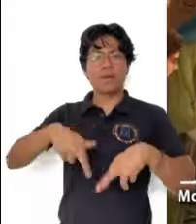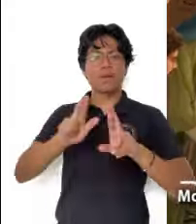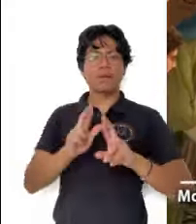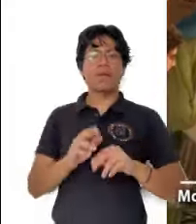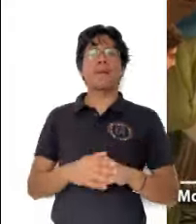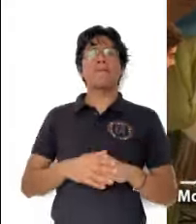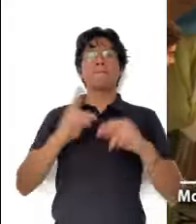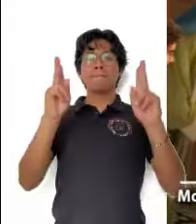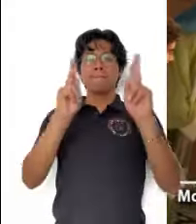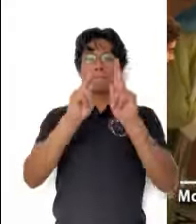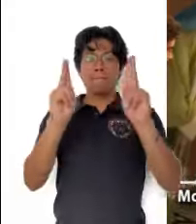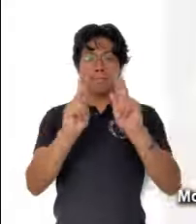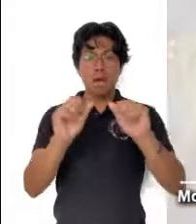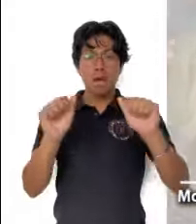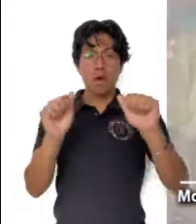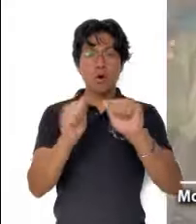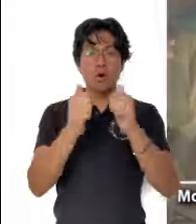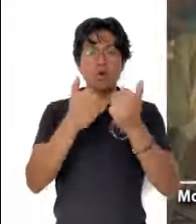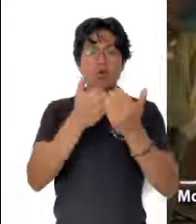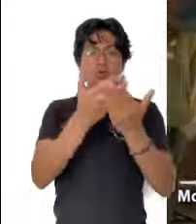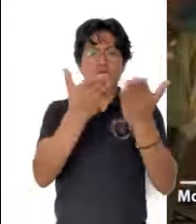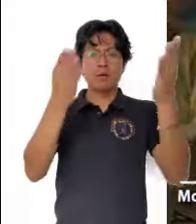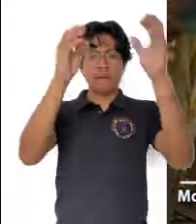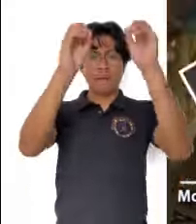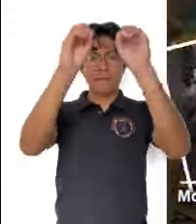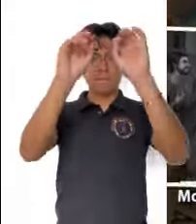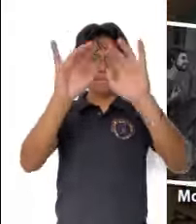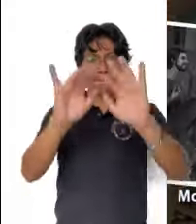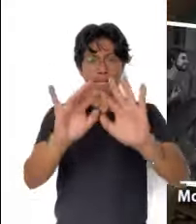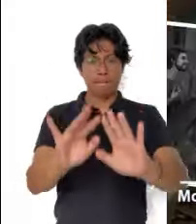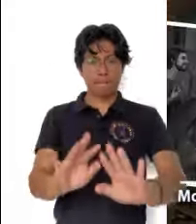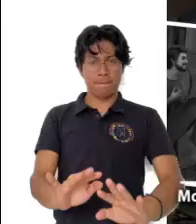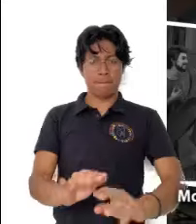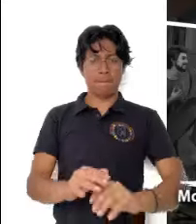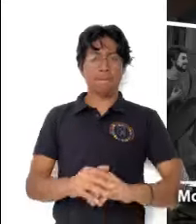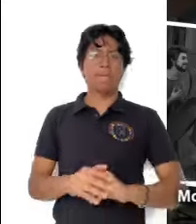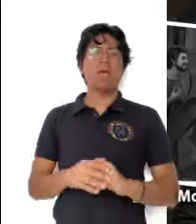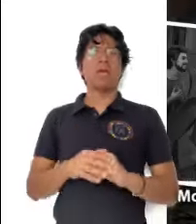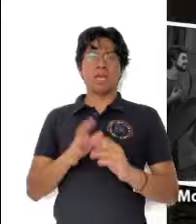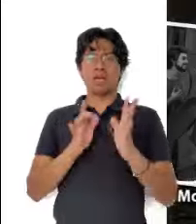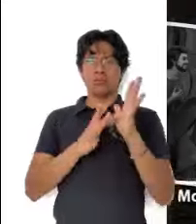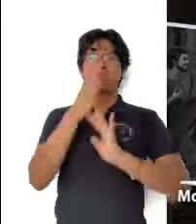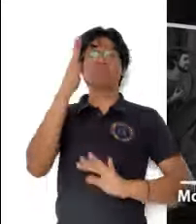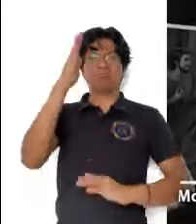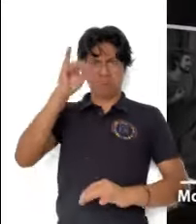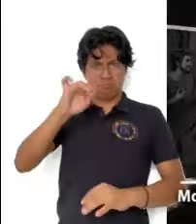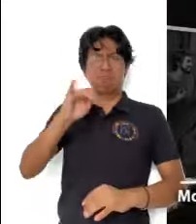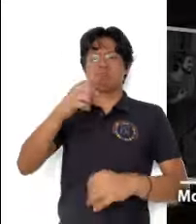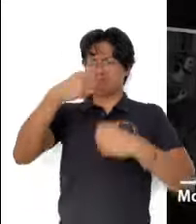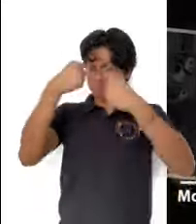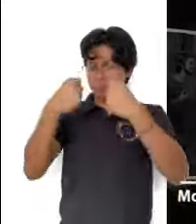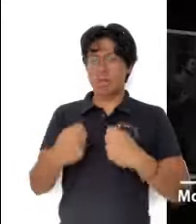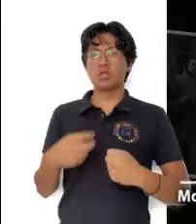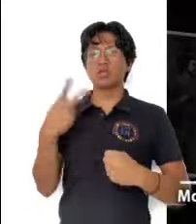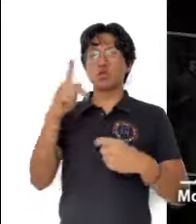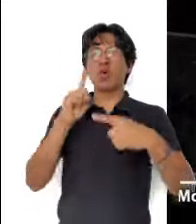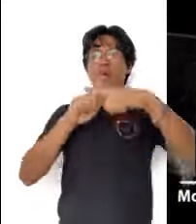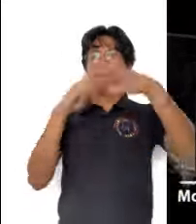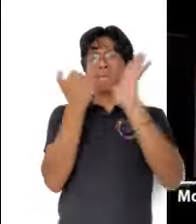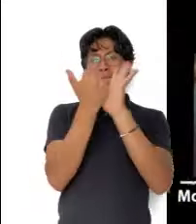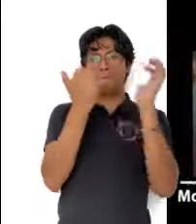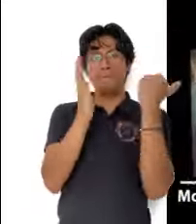después de la resurrección. La paz esté con ustedes. Y tiene razón Jesús, porque su